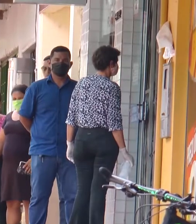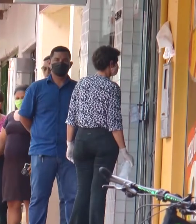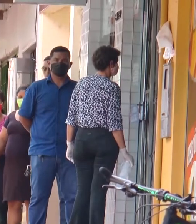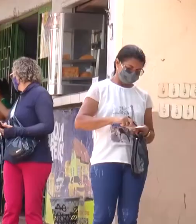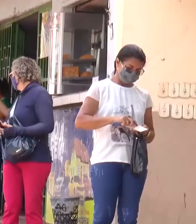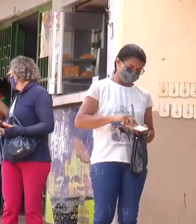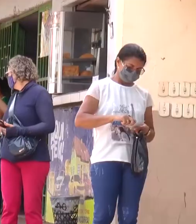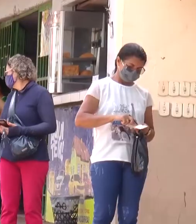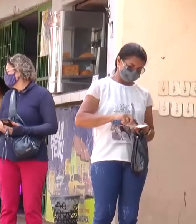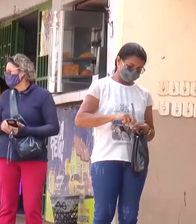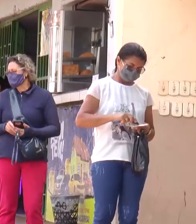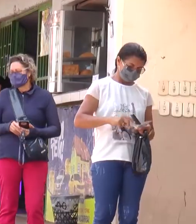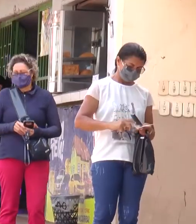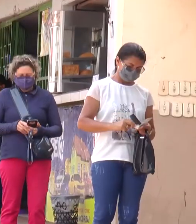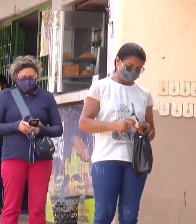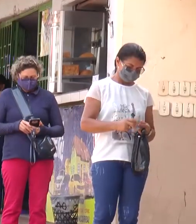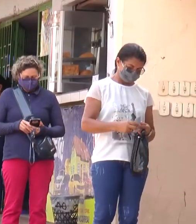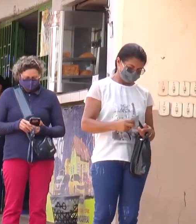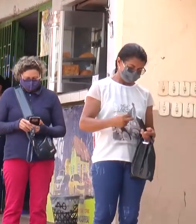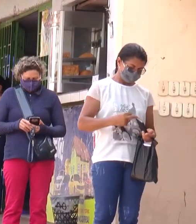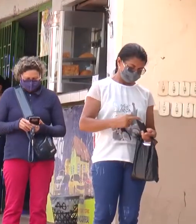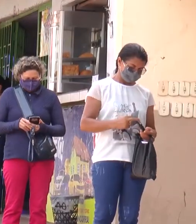apresentado por meio de um código de posturas E aí E aí